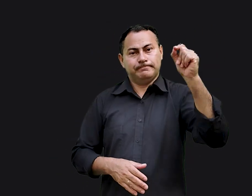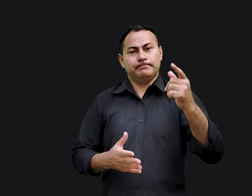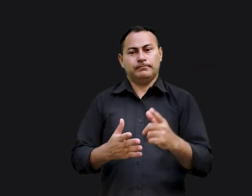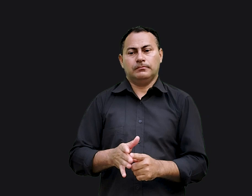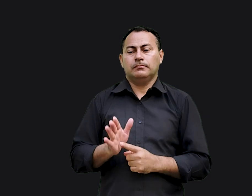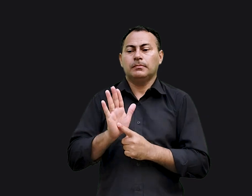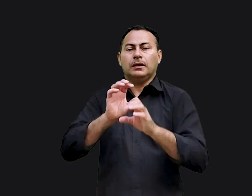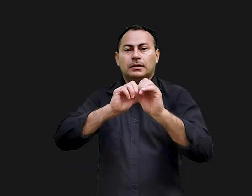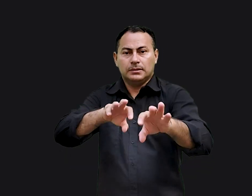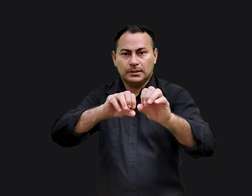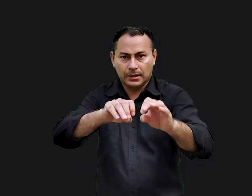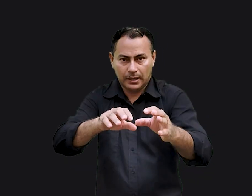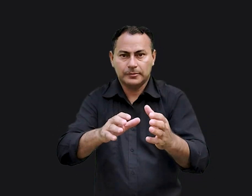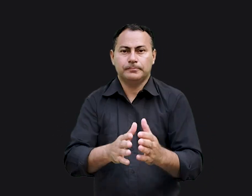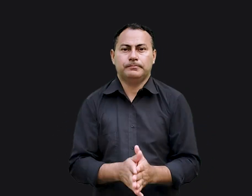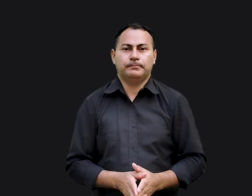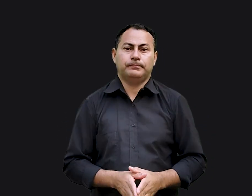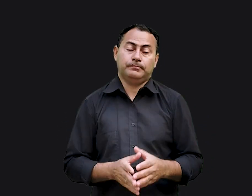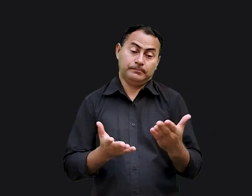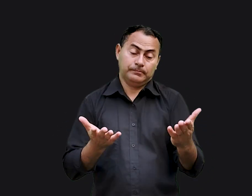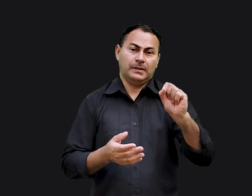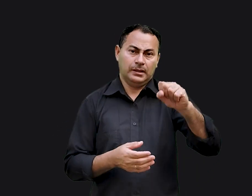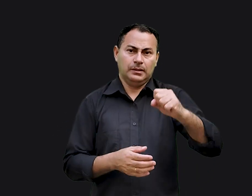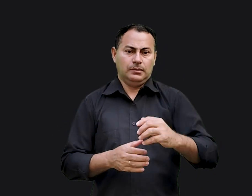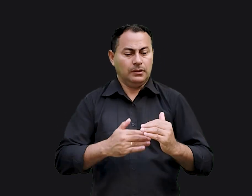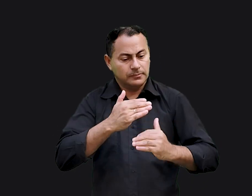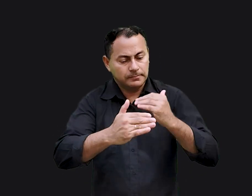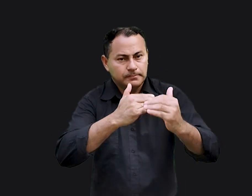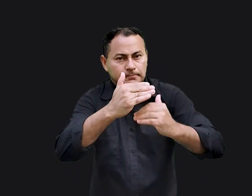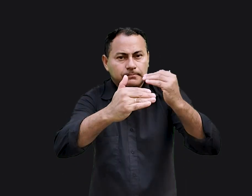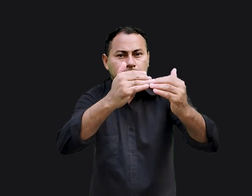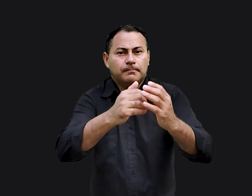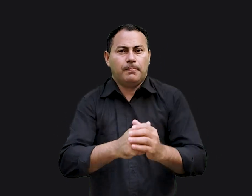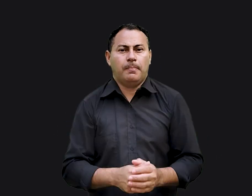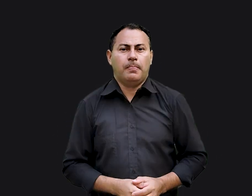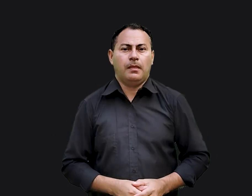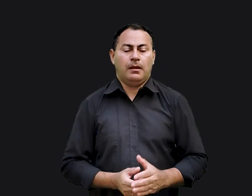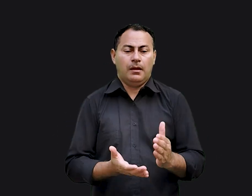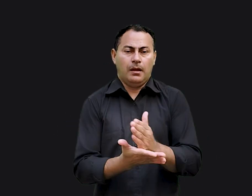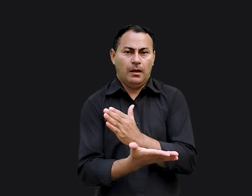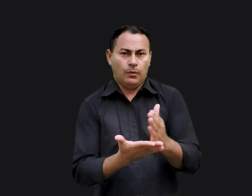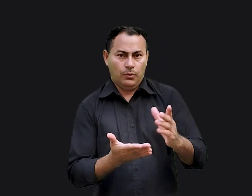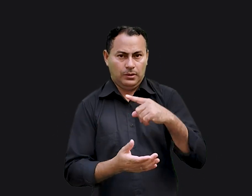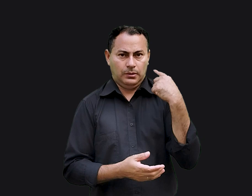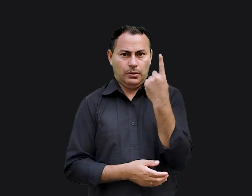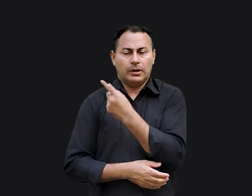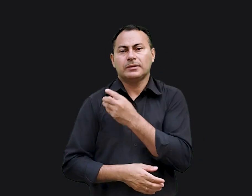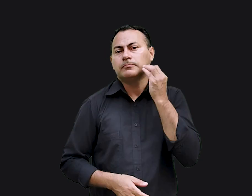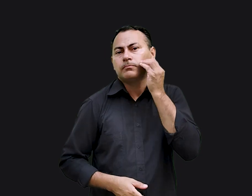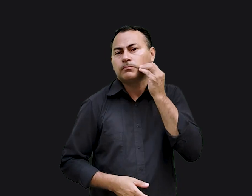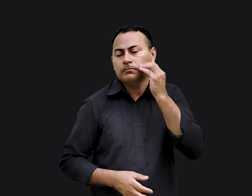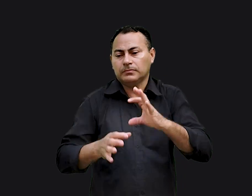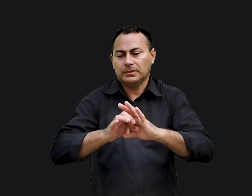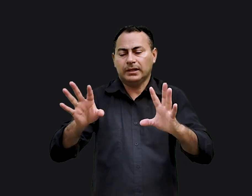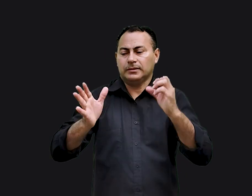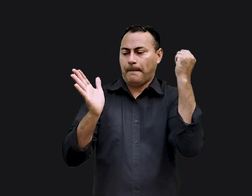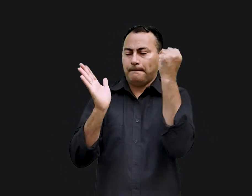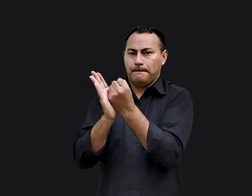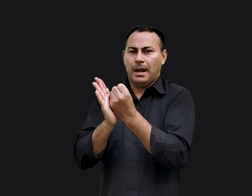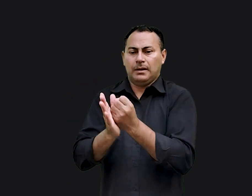nossas escolhas para nos ensinar. É assim que crescemos. Algumas de nossas experiências deixam